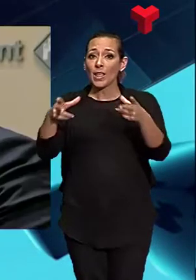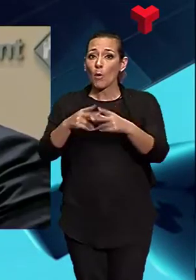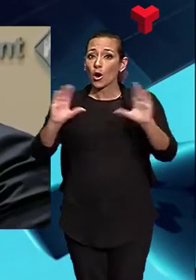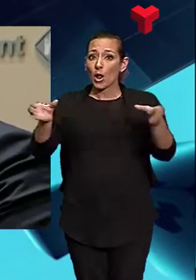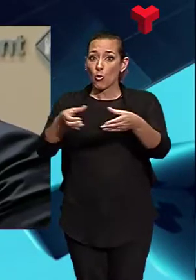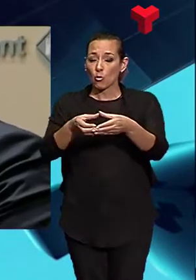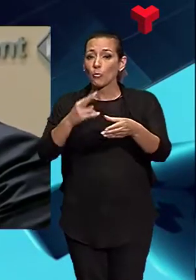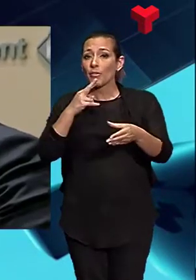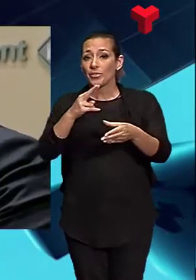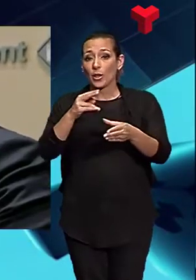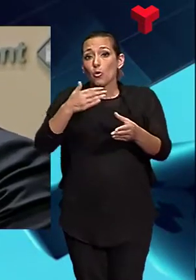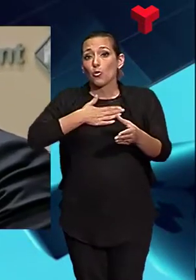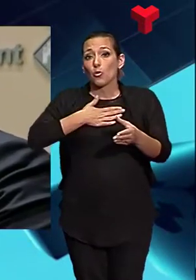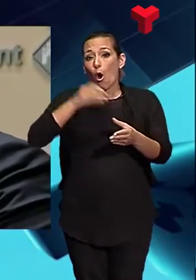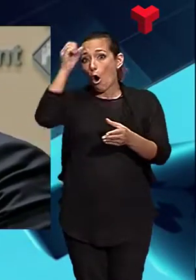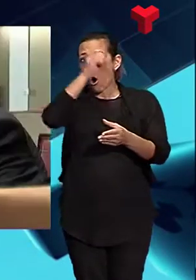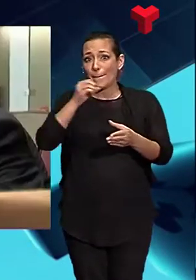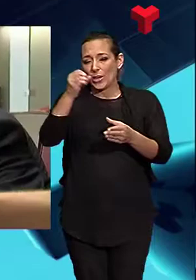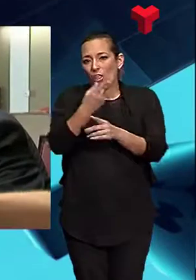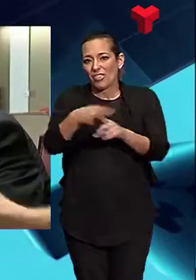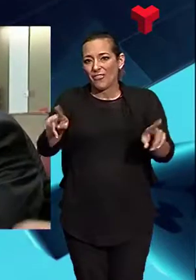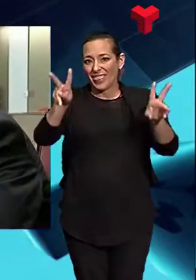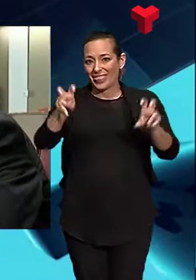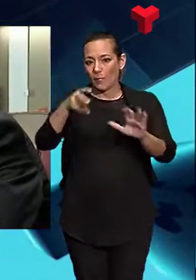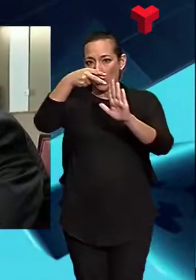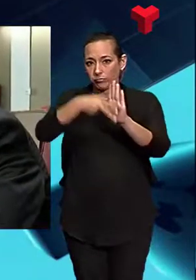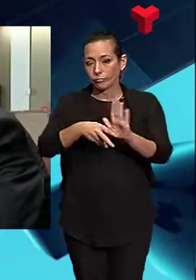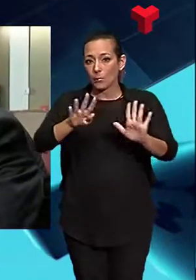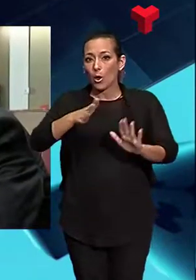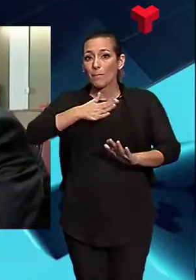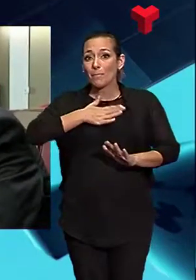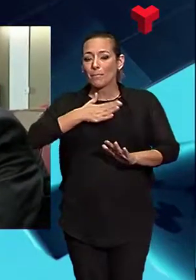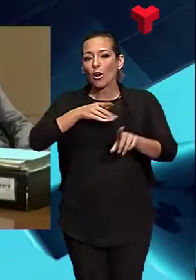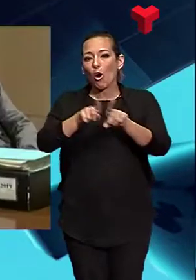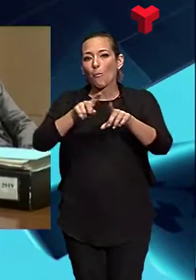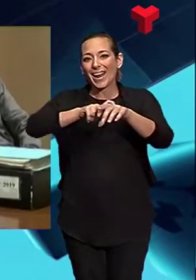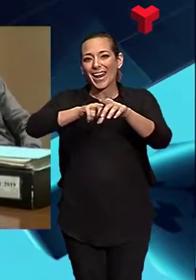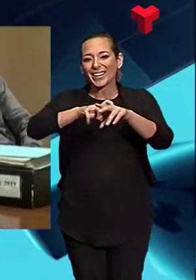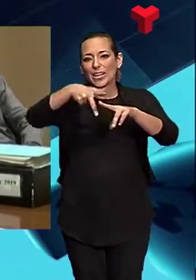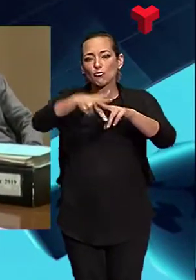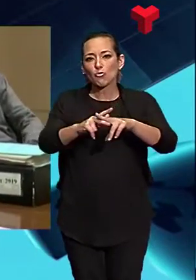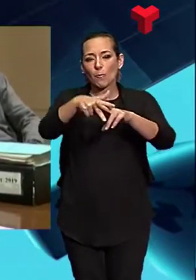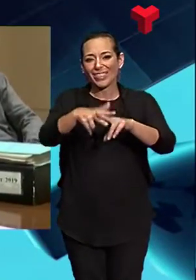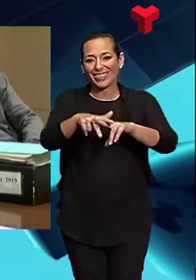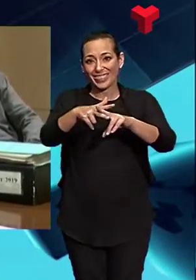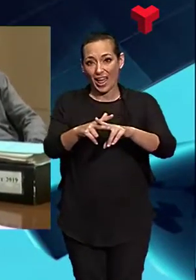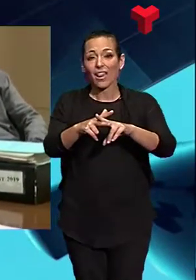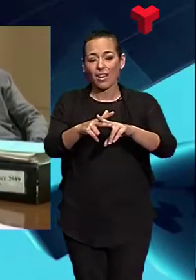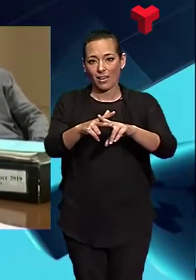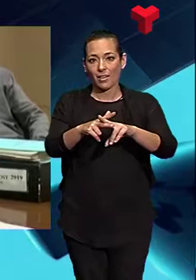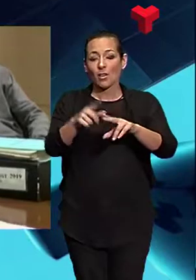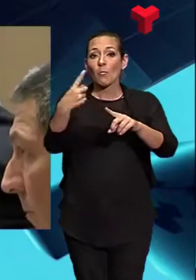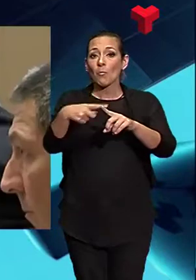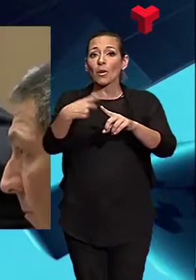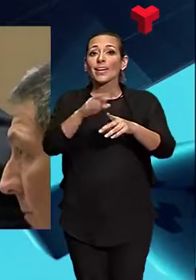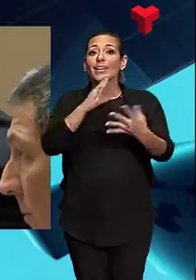una altra visió sobre les ordenances, el seu és un posicionament instrumental que prenen per responsabilitat després d'haver estat al